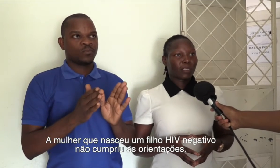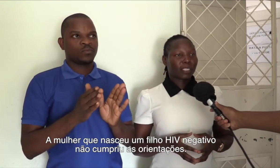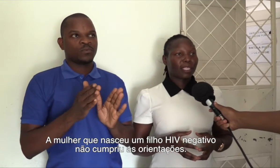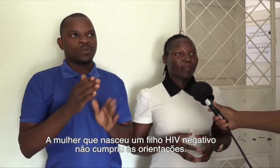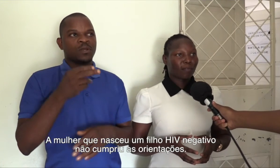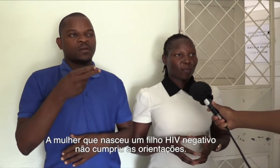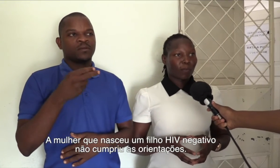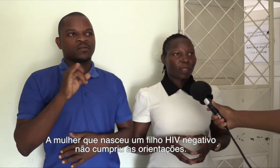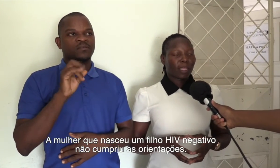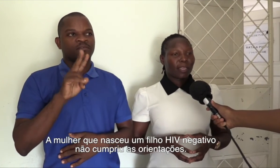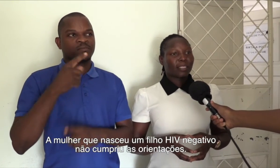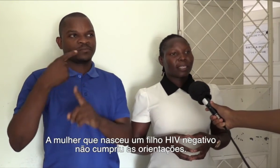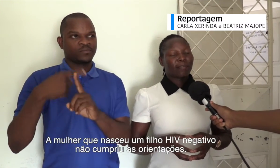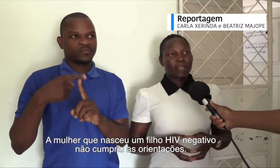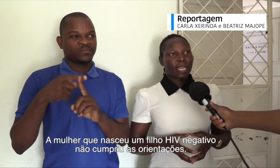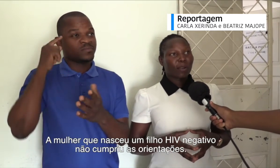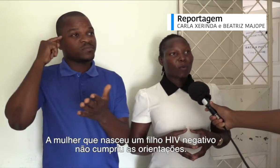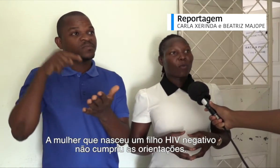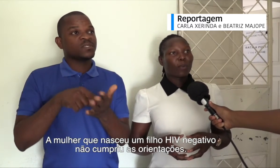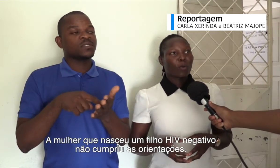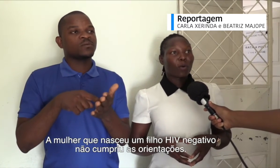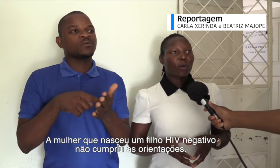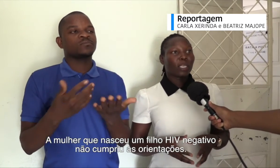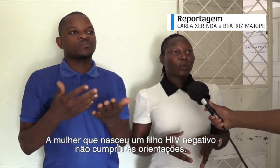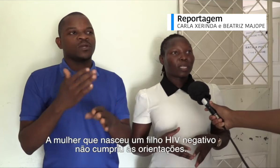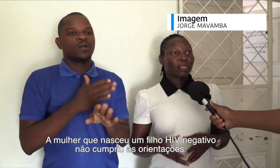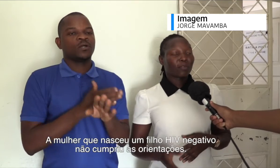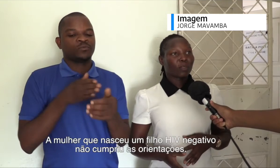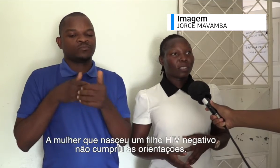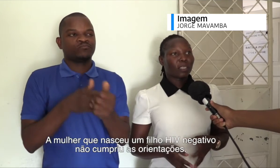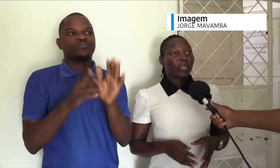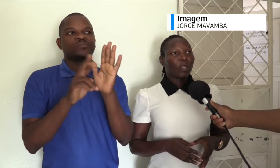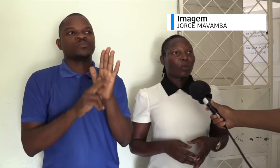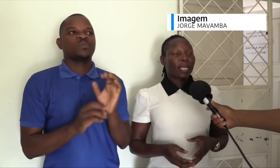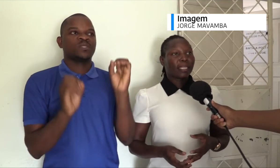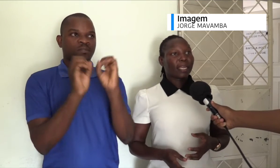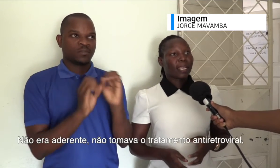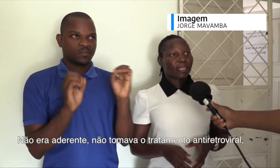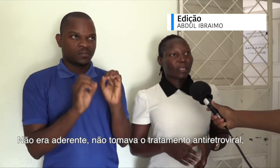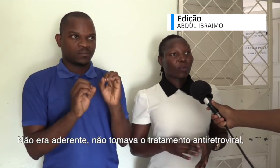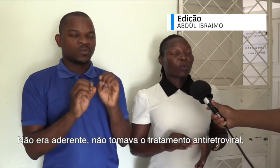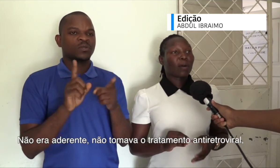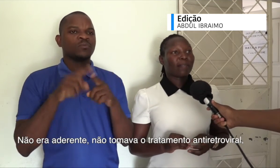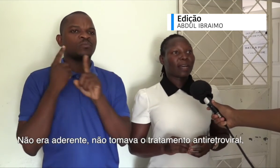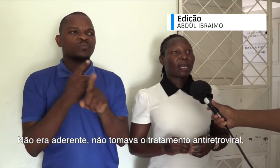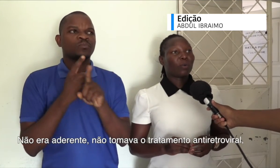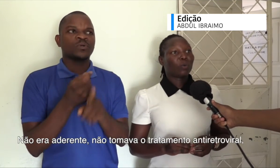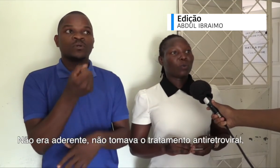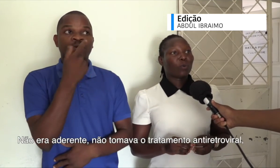filho HIV positivo, significa que ela não cumpriu com as orientações. Não era aderente, não